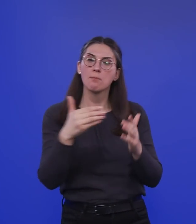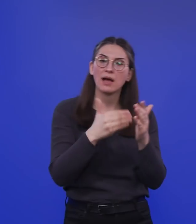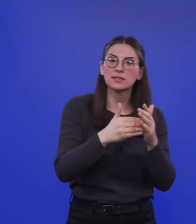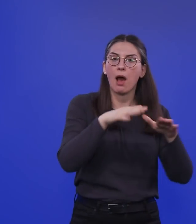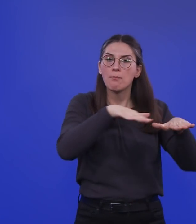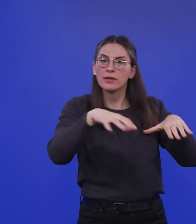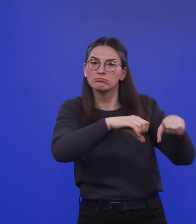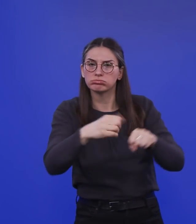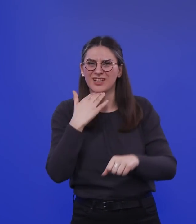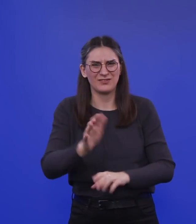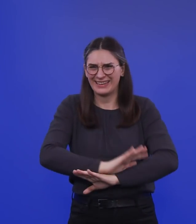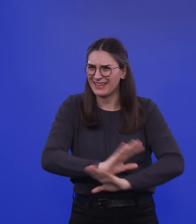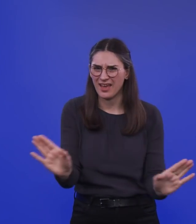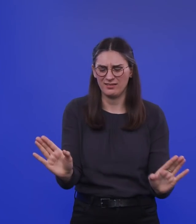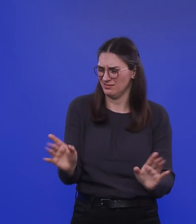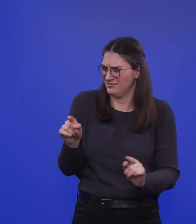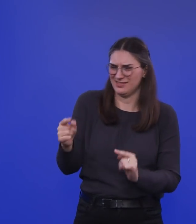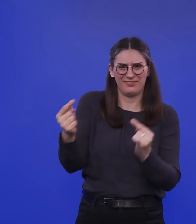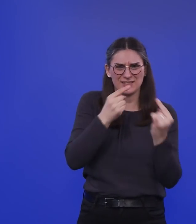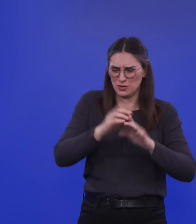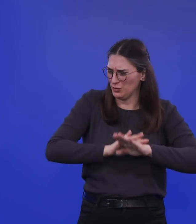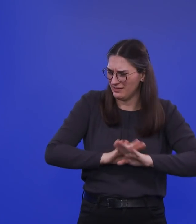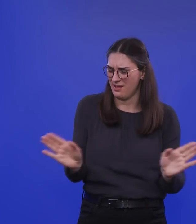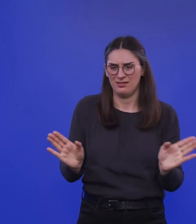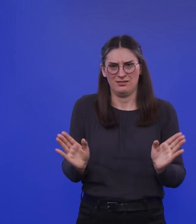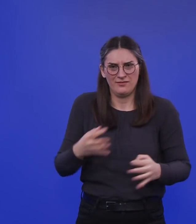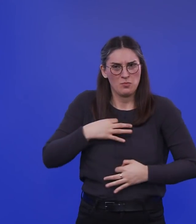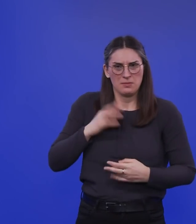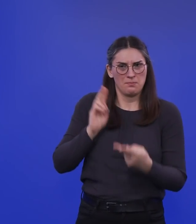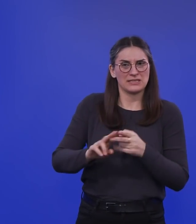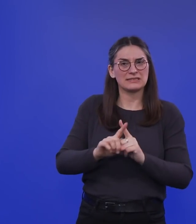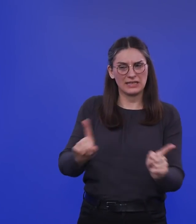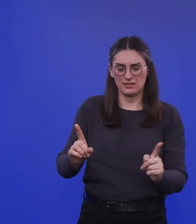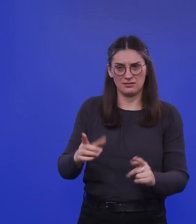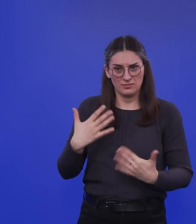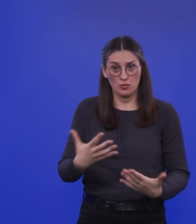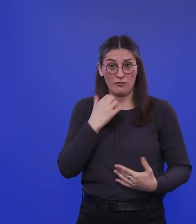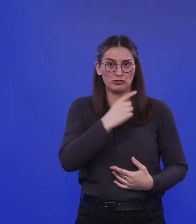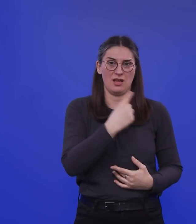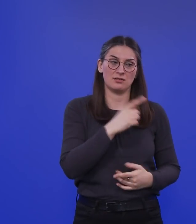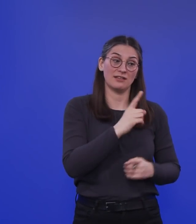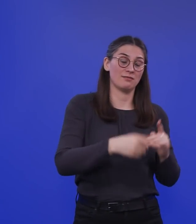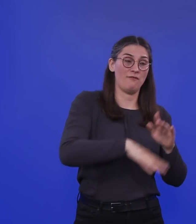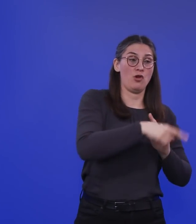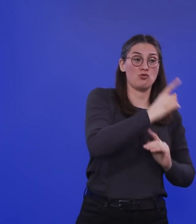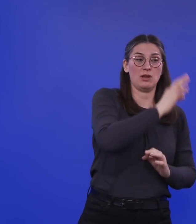will, halte ich für wirklich fehlgeleitete Diskussionen. Das ist das eine, was ich sagen möchte. Das andere, was ich auch sagen möchte, ist bei